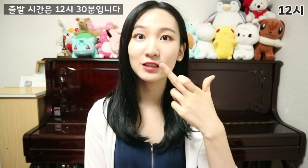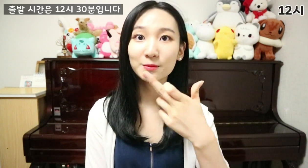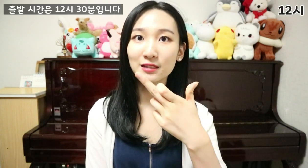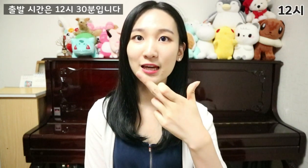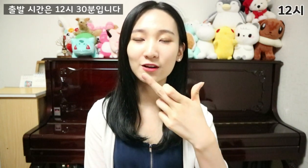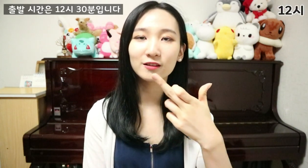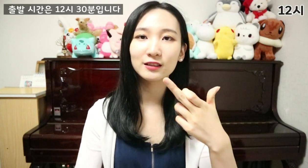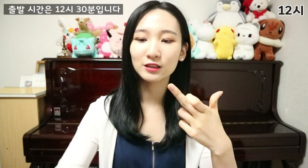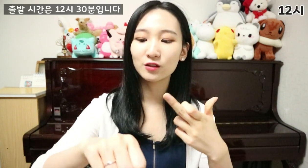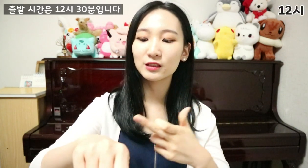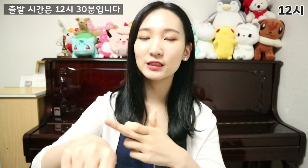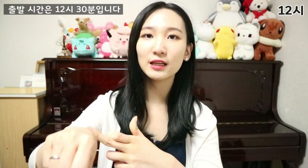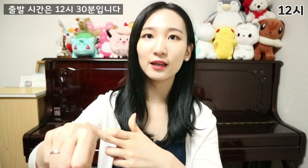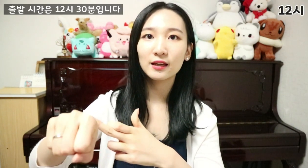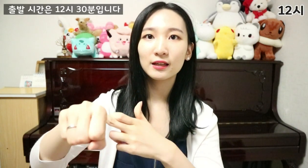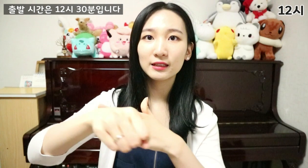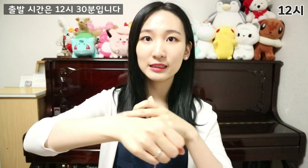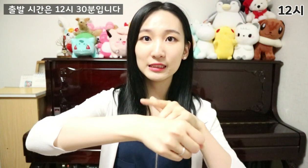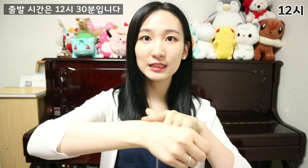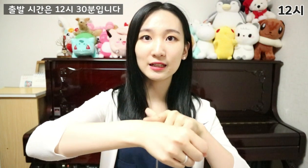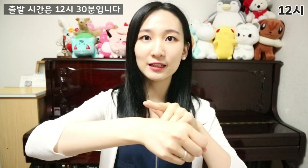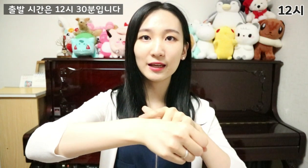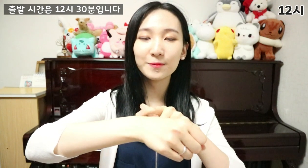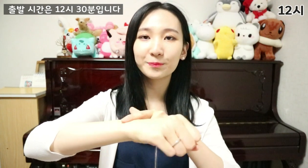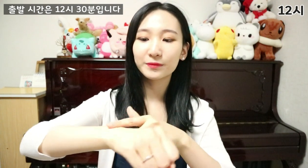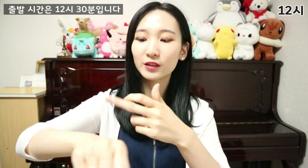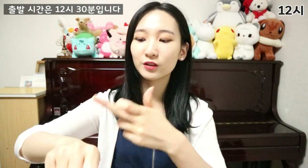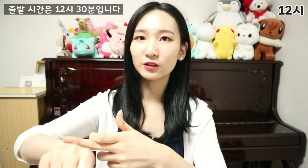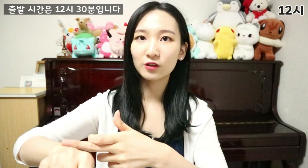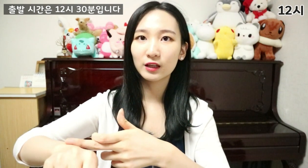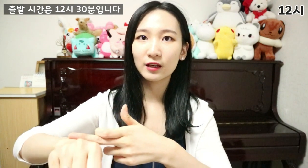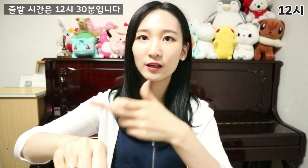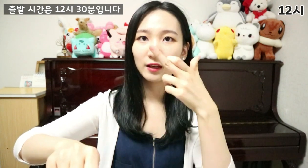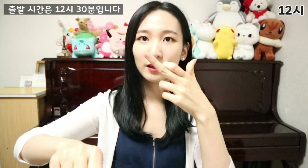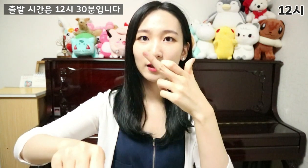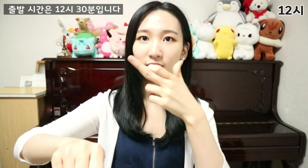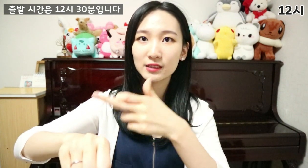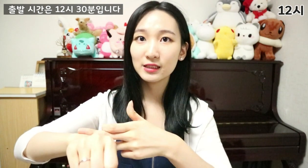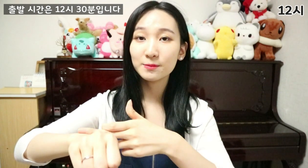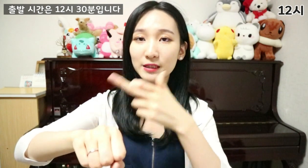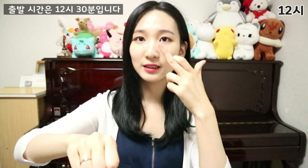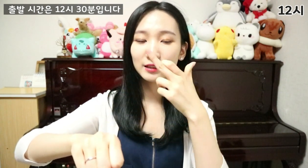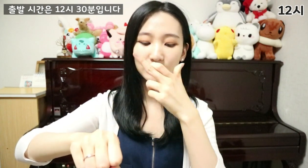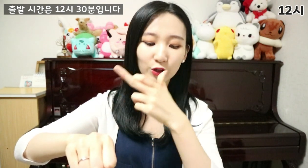12예요. 그래서 시계 다리에 여기서 이렇게 12 그래서